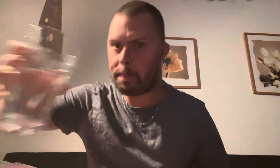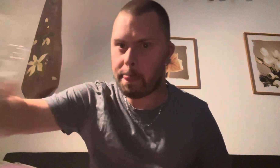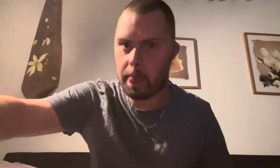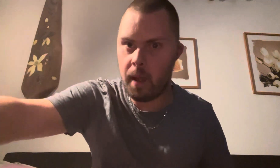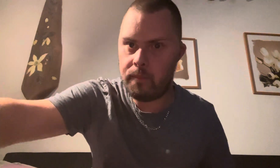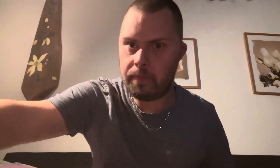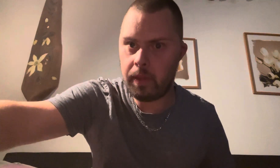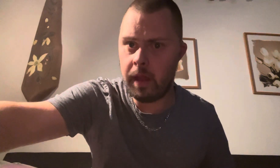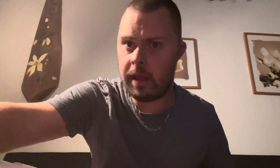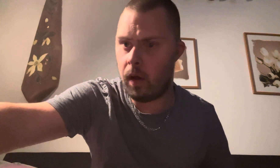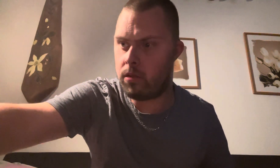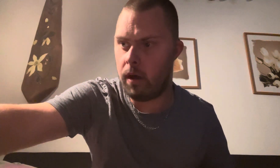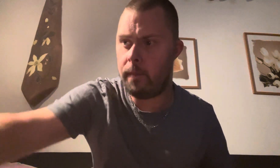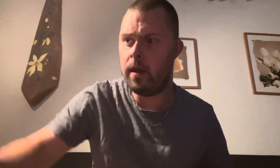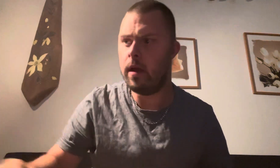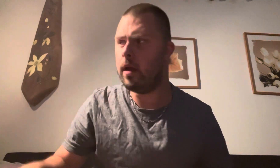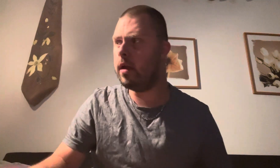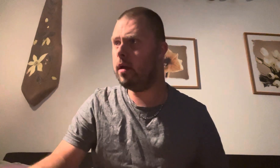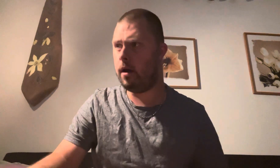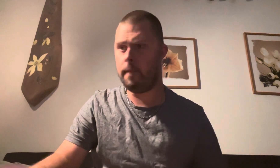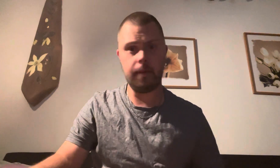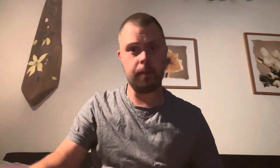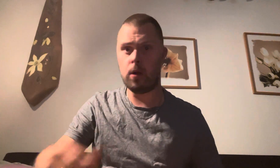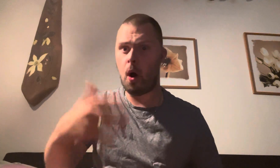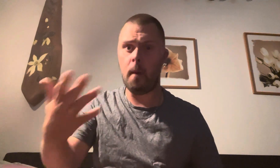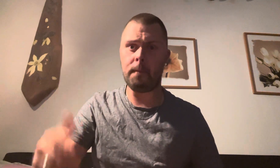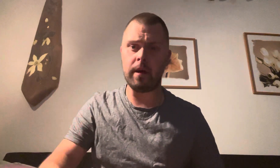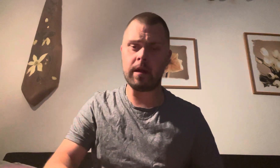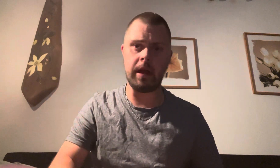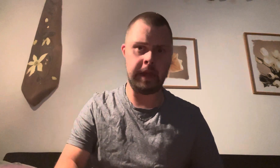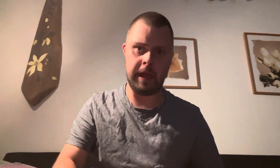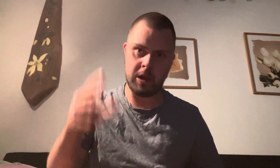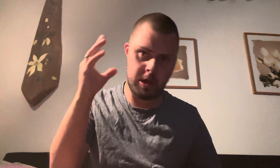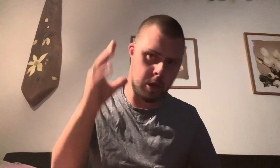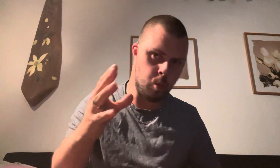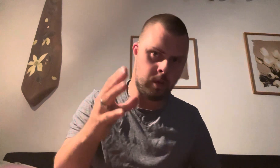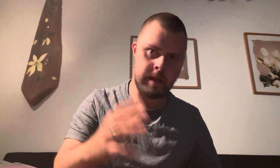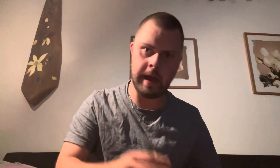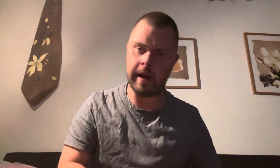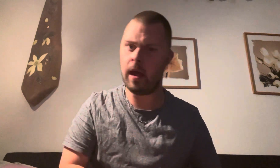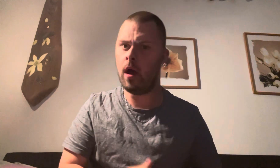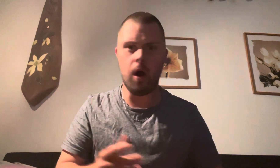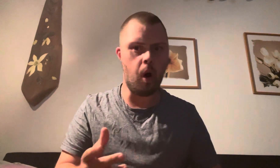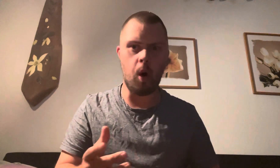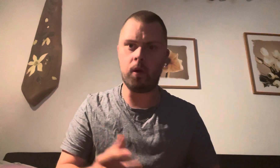Vet du också. Ja, men jag hoppas att ni djuter och